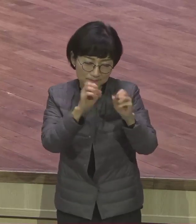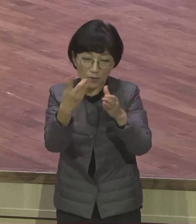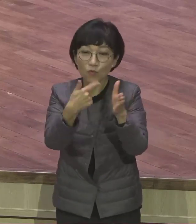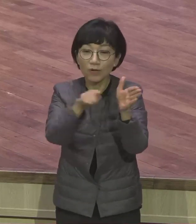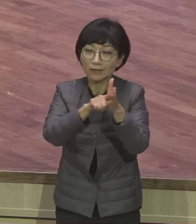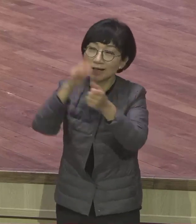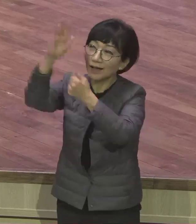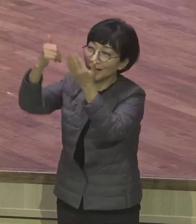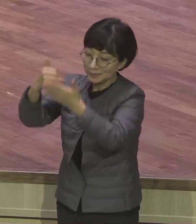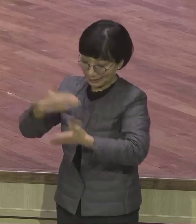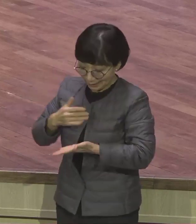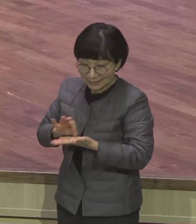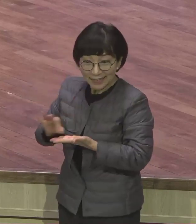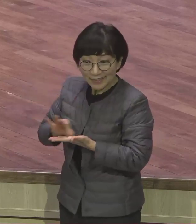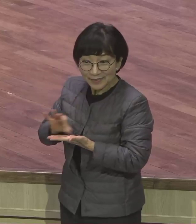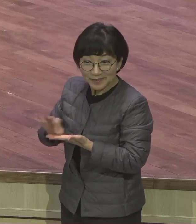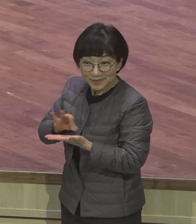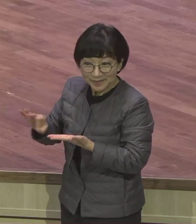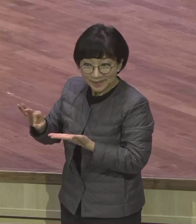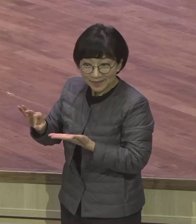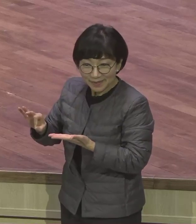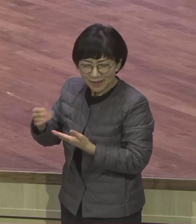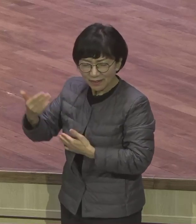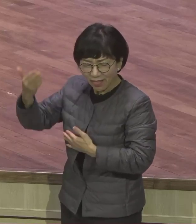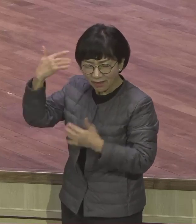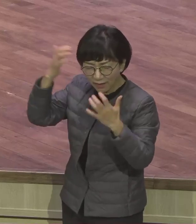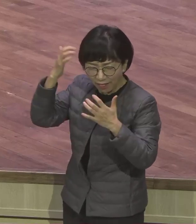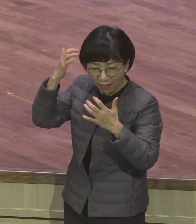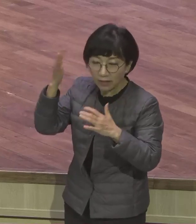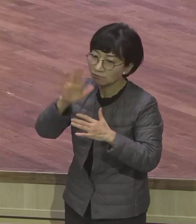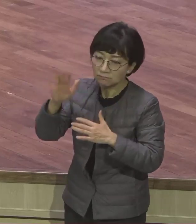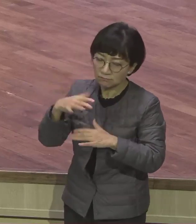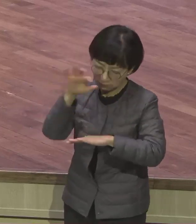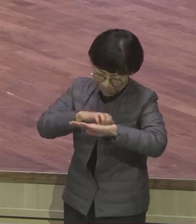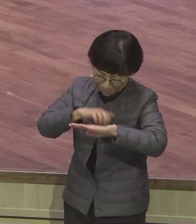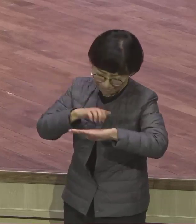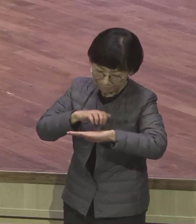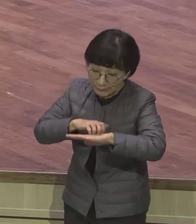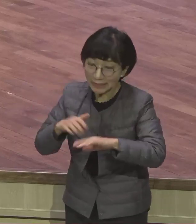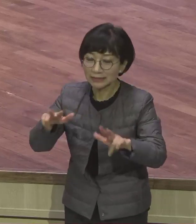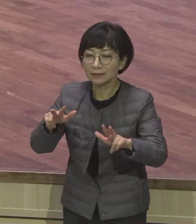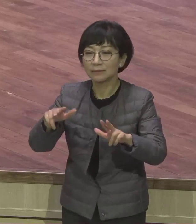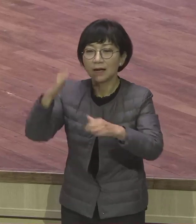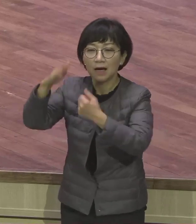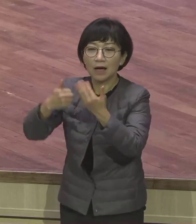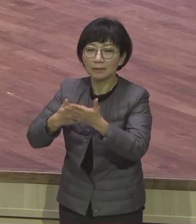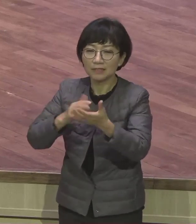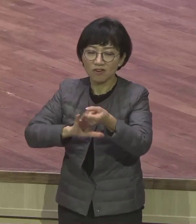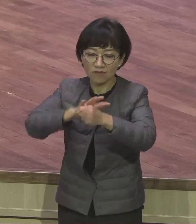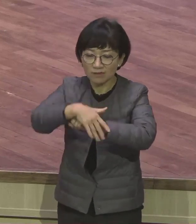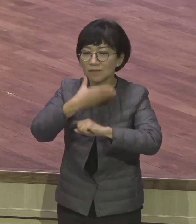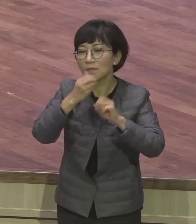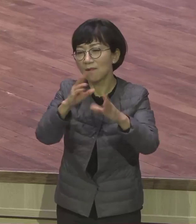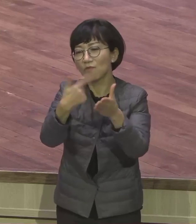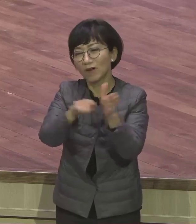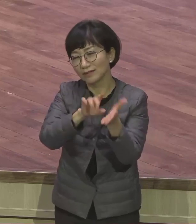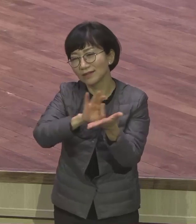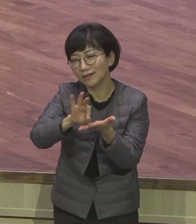있다는 자체가 얼마나 감사합니까? 여러분도 이렇게 확실한 은약가진